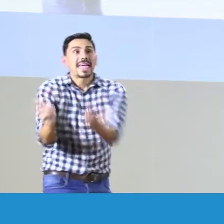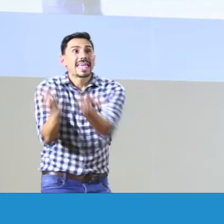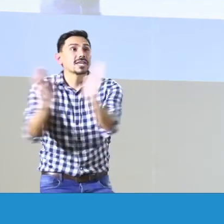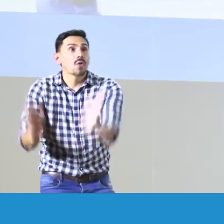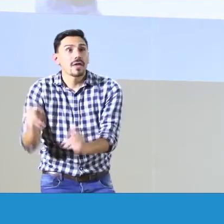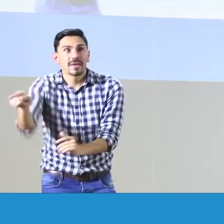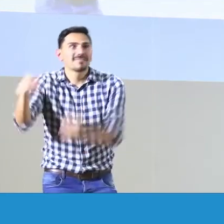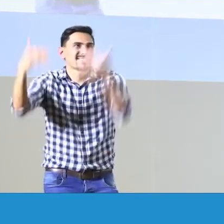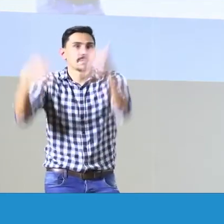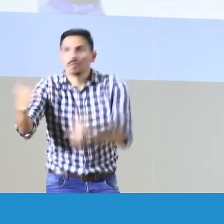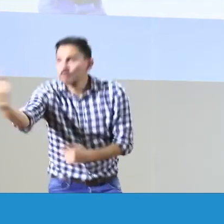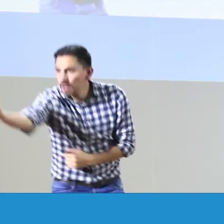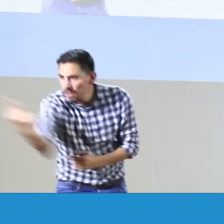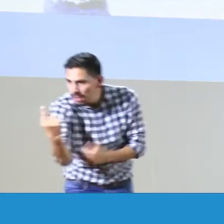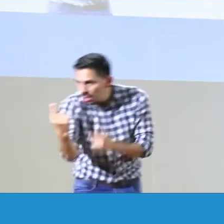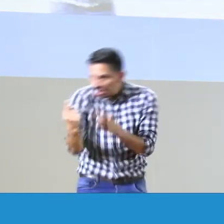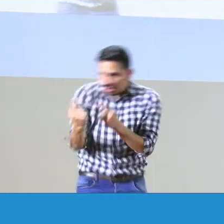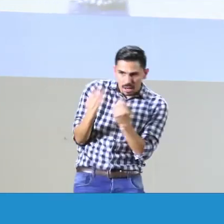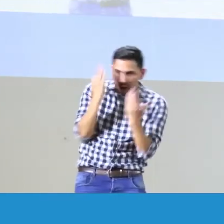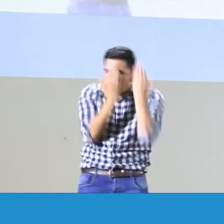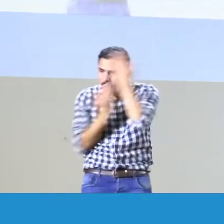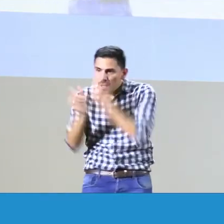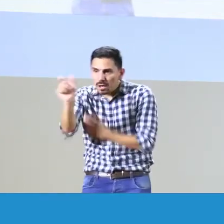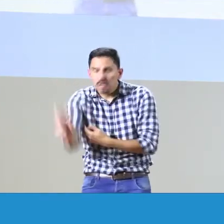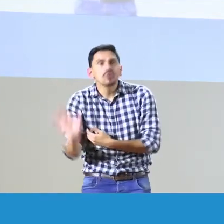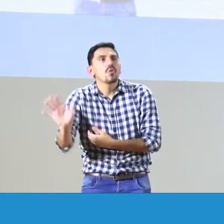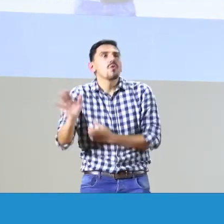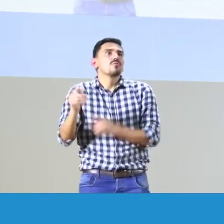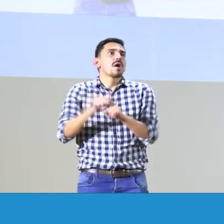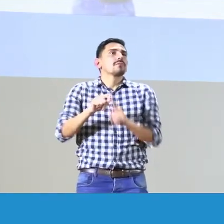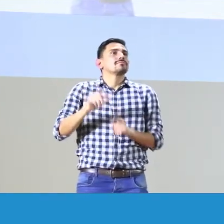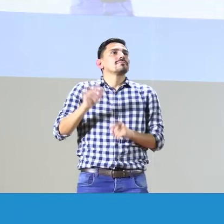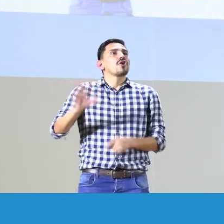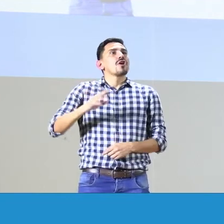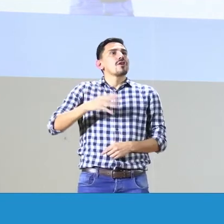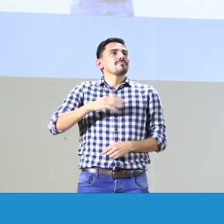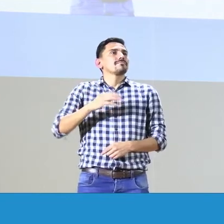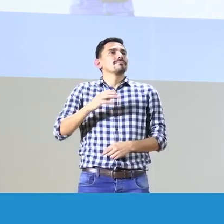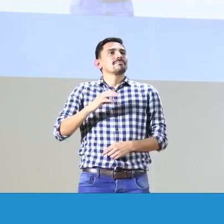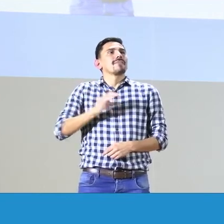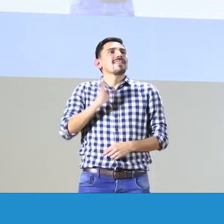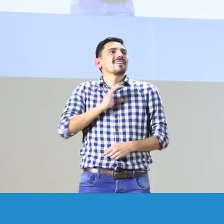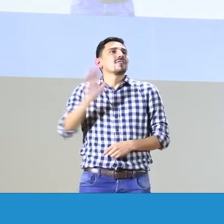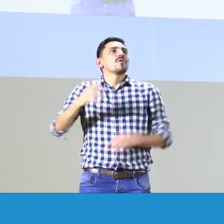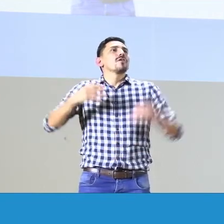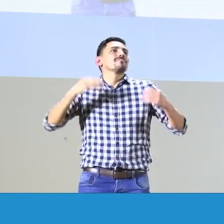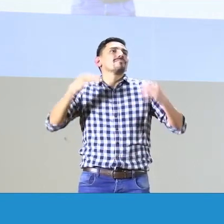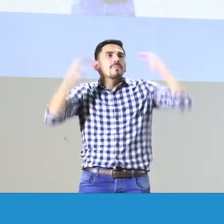¿A qué se refieren los PIAR? Entonces, cuando una persona con discapacidad llega a un entorno educativo,